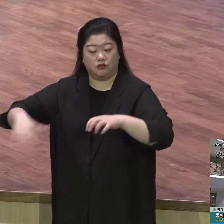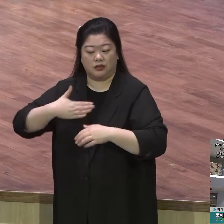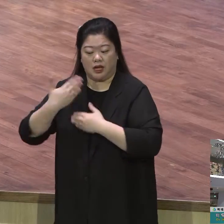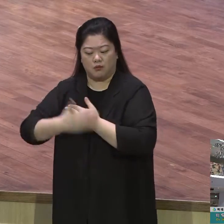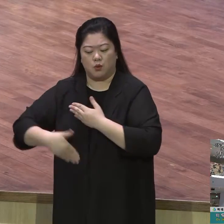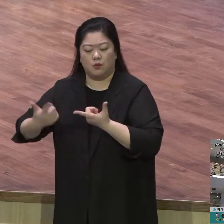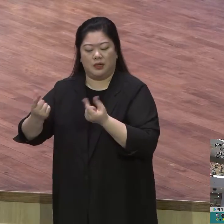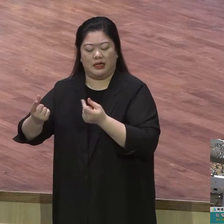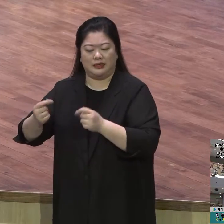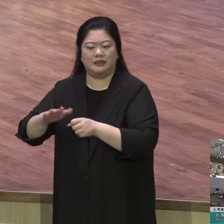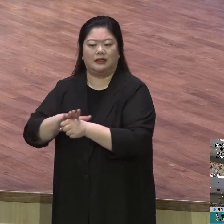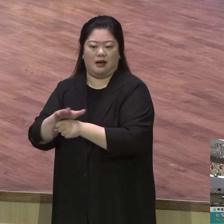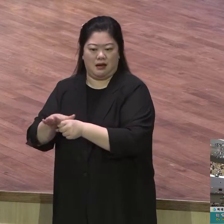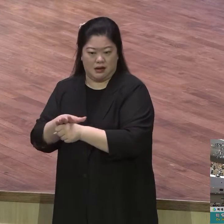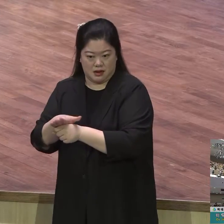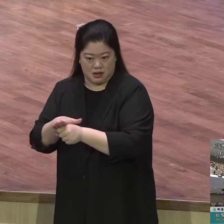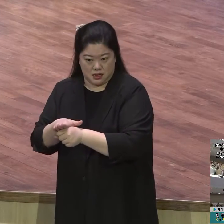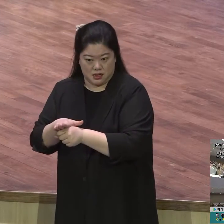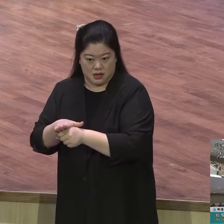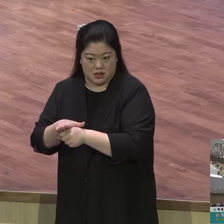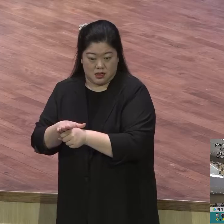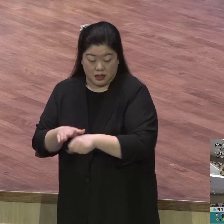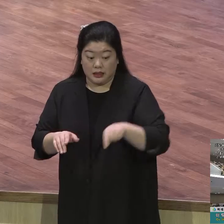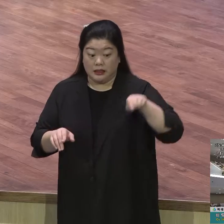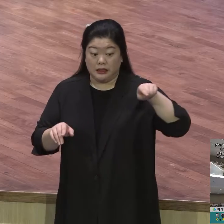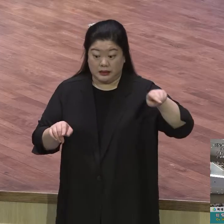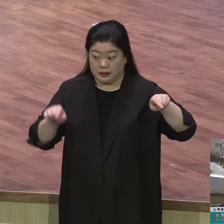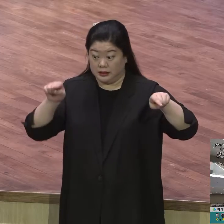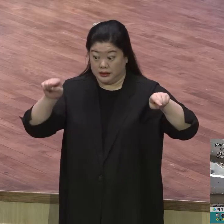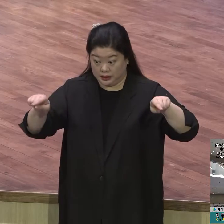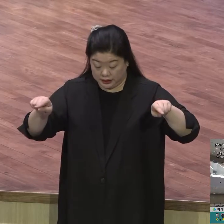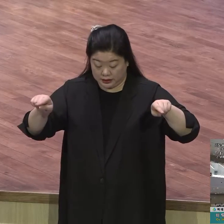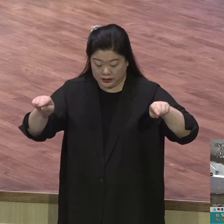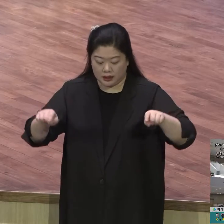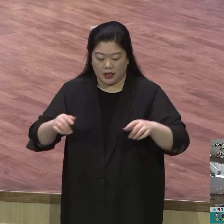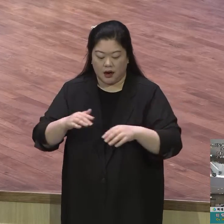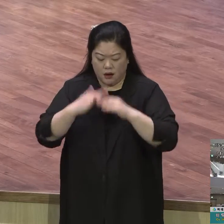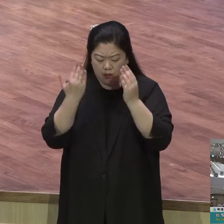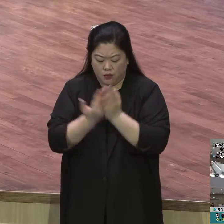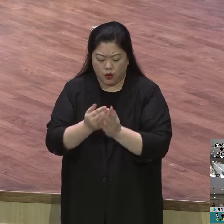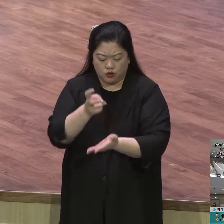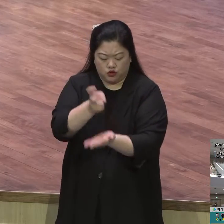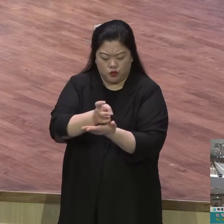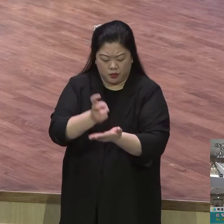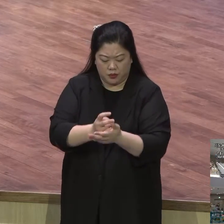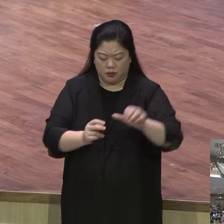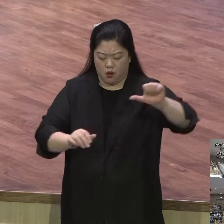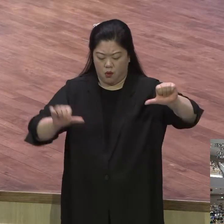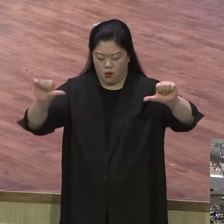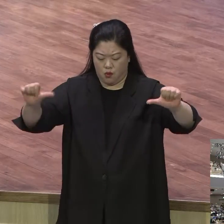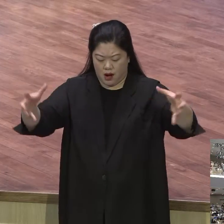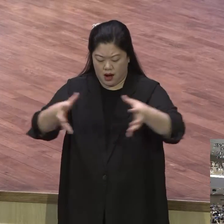하셨으니 이 두 개명이 온율법과 선자의 강령이니라 하나님 사랑 이웃사랑